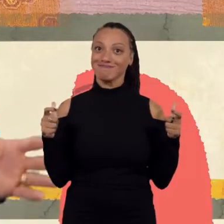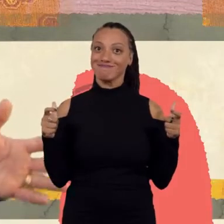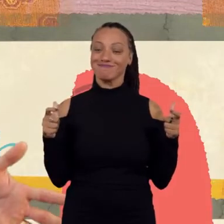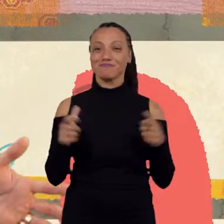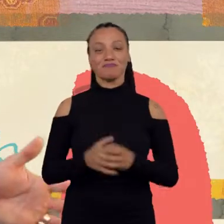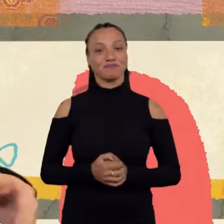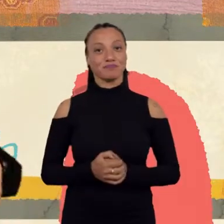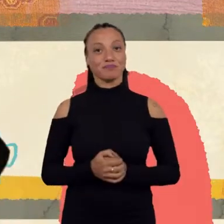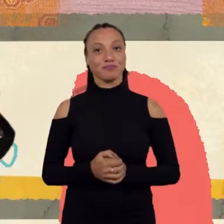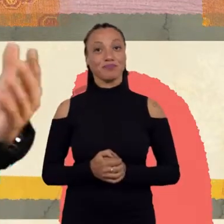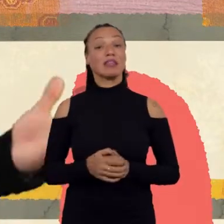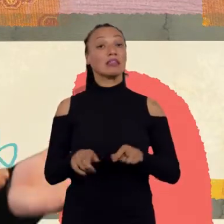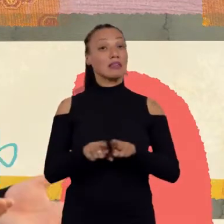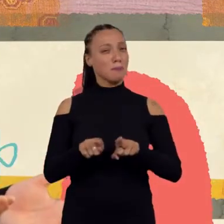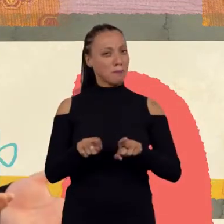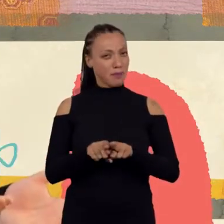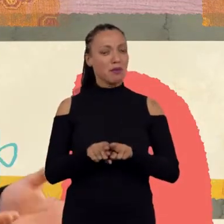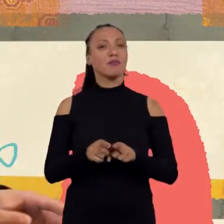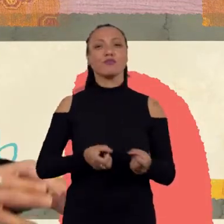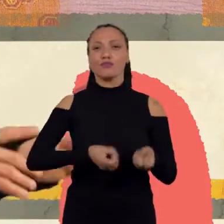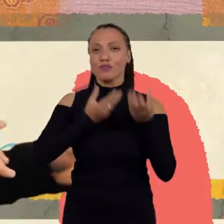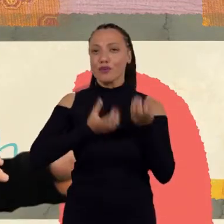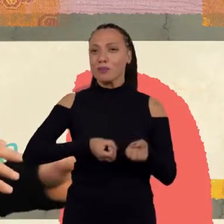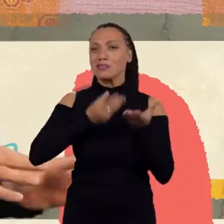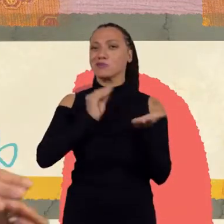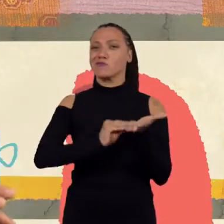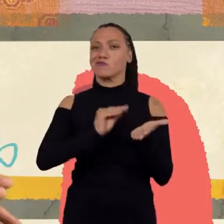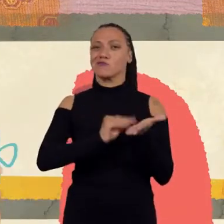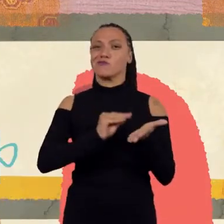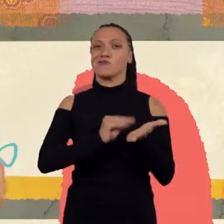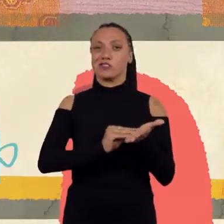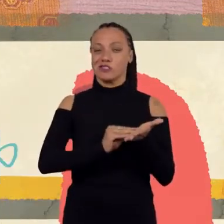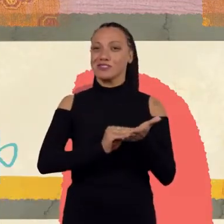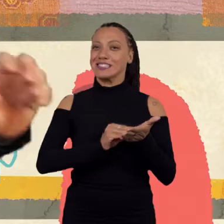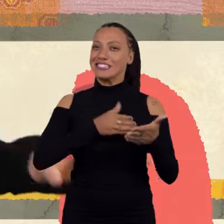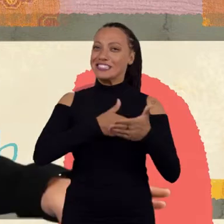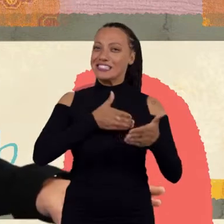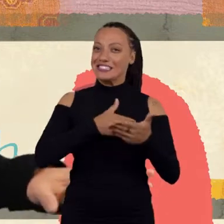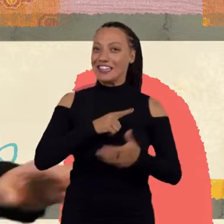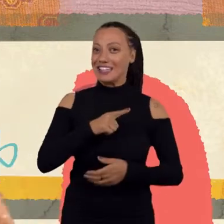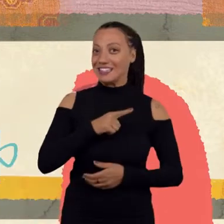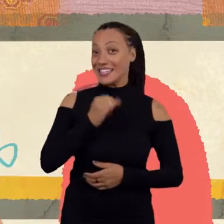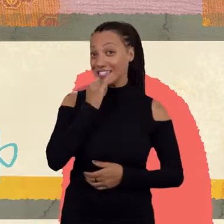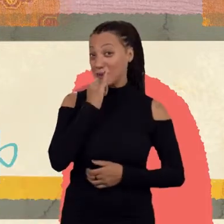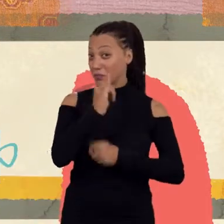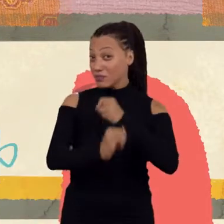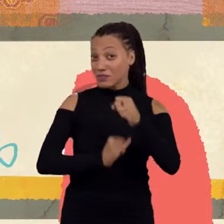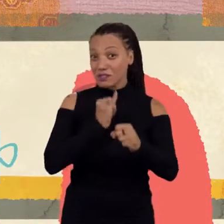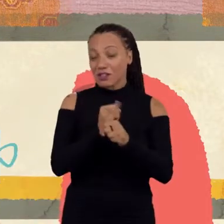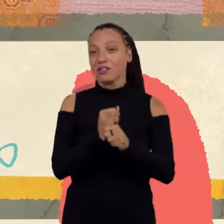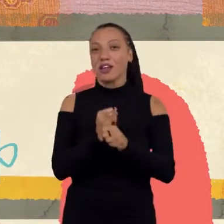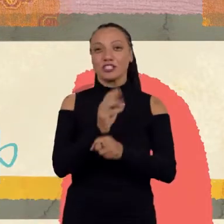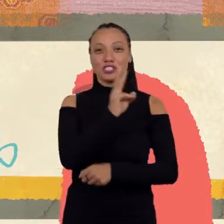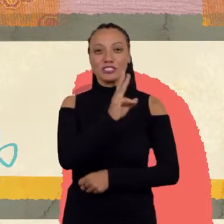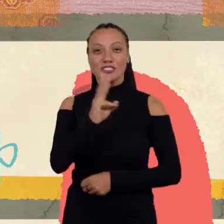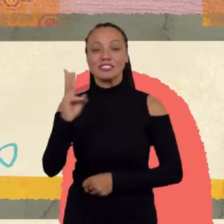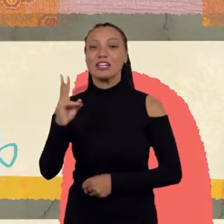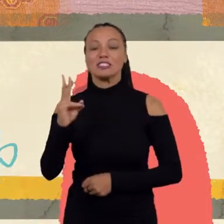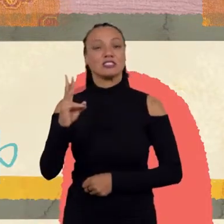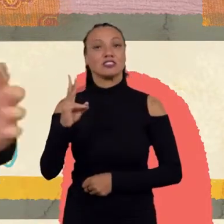Por outro lado, também essa informação não é muito disponível. Não mesmo? Ele vai na internet, procura sites que passam informações equivocadas e